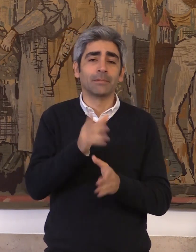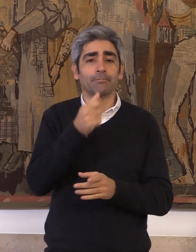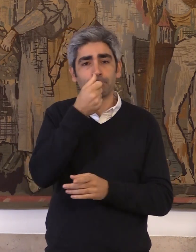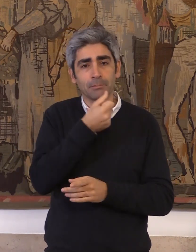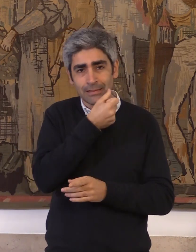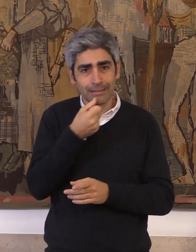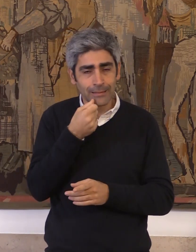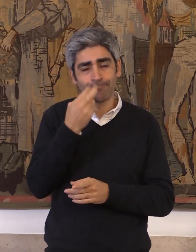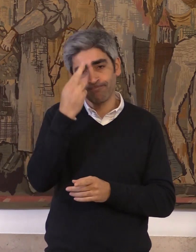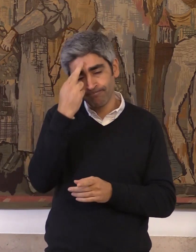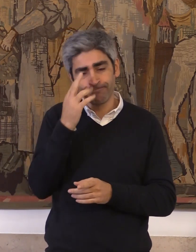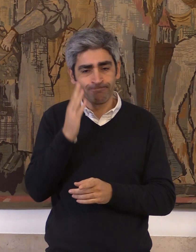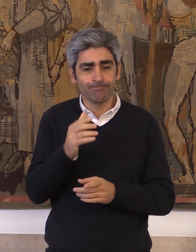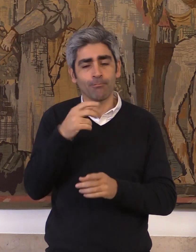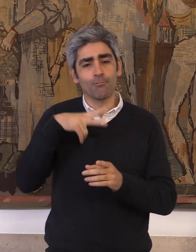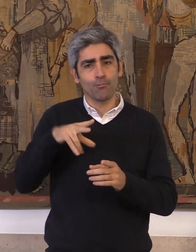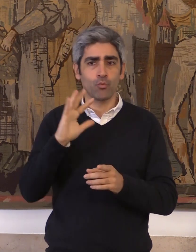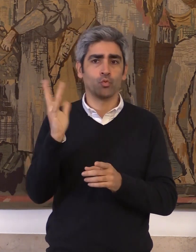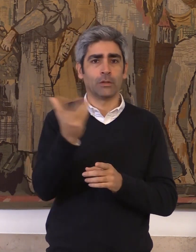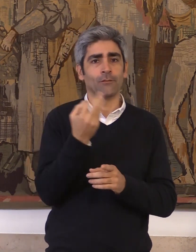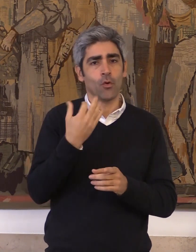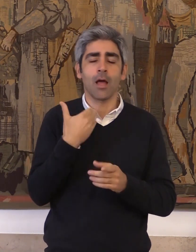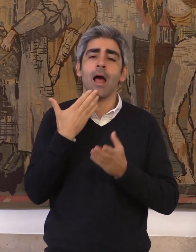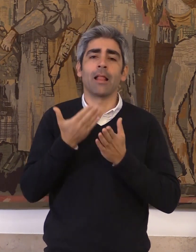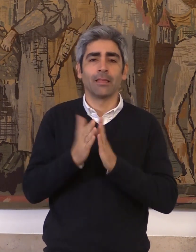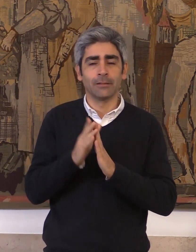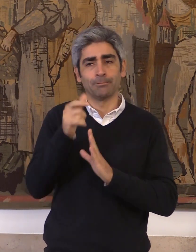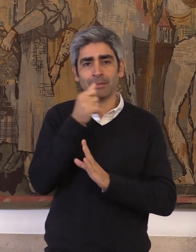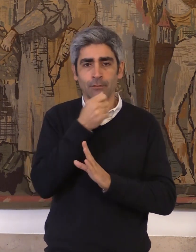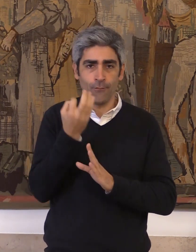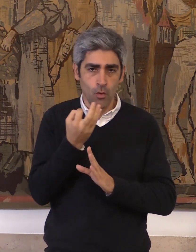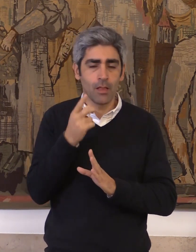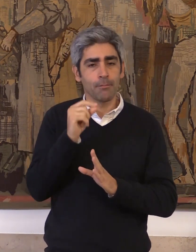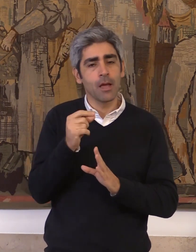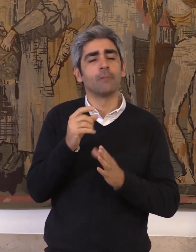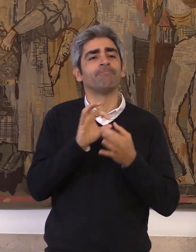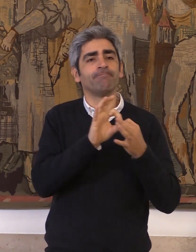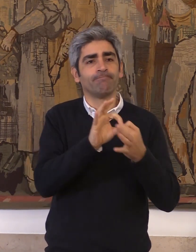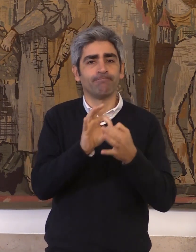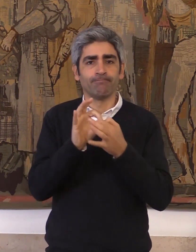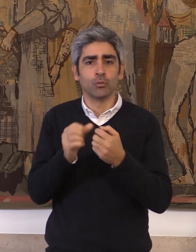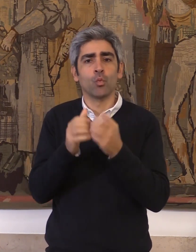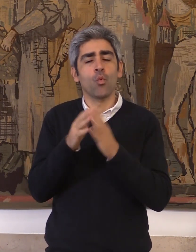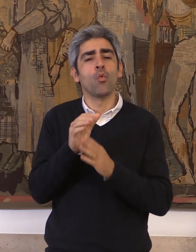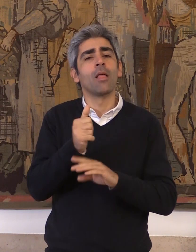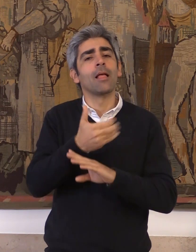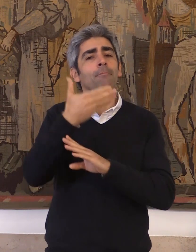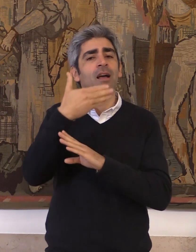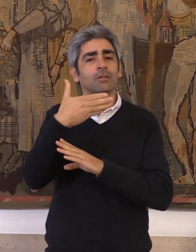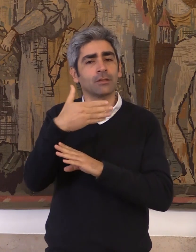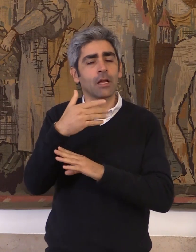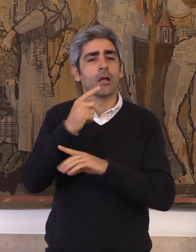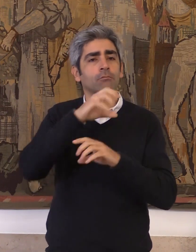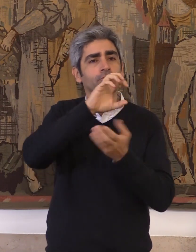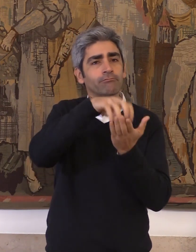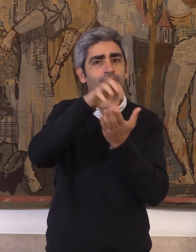determinação dos portugueses, que agradeço. Contamos com o empenhamento de todos os nossos embaixadores, consuls